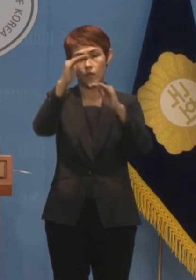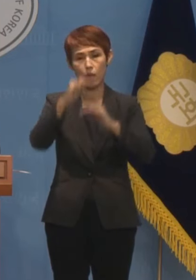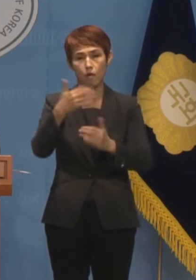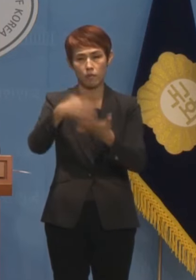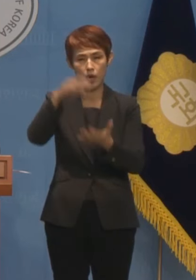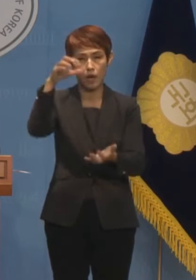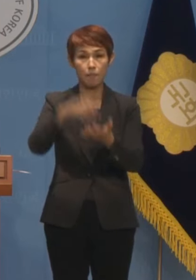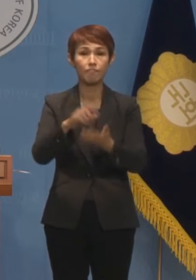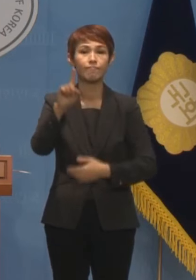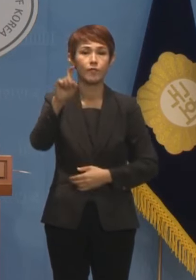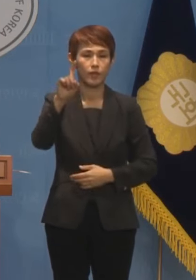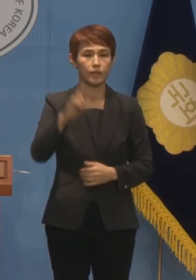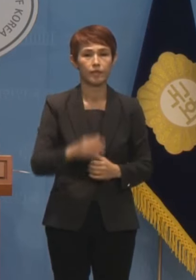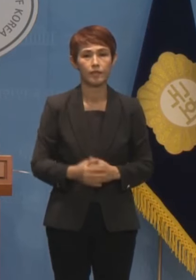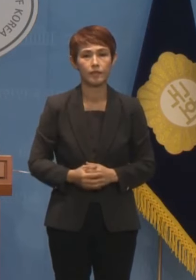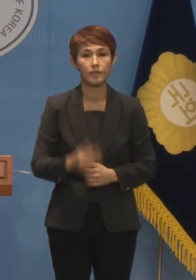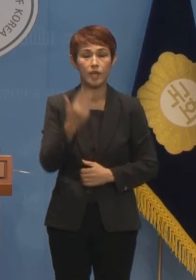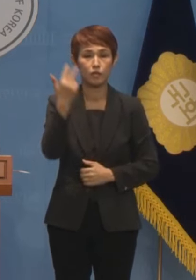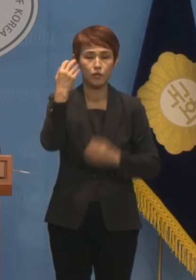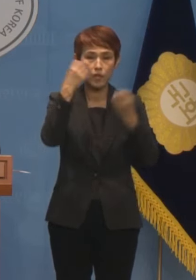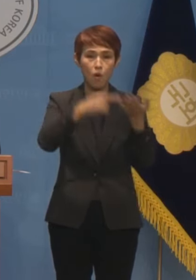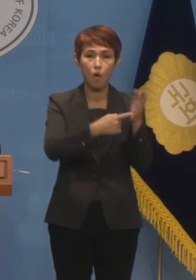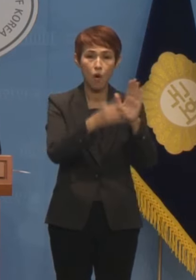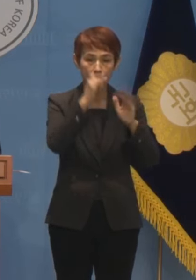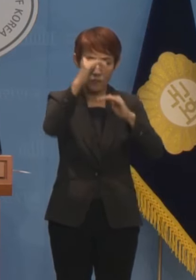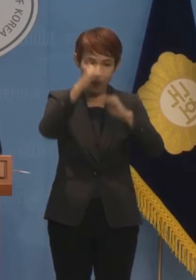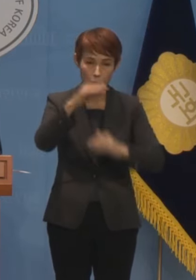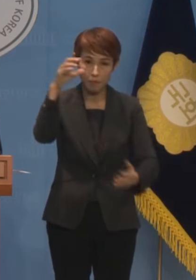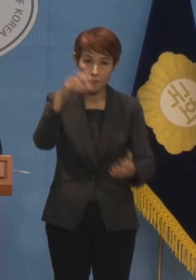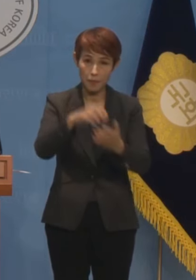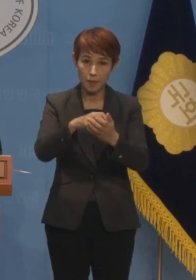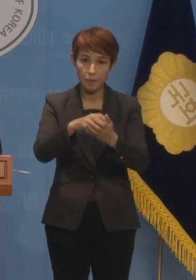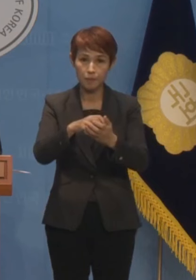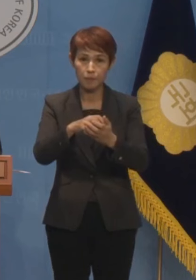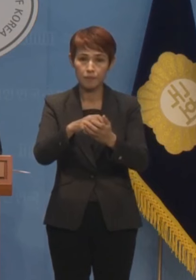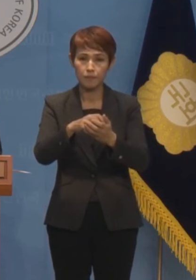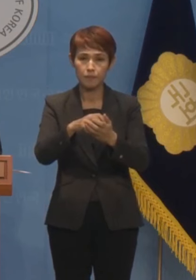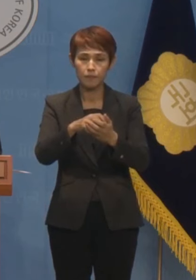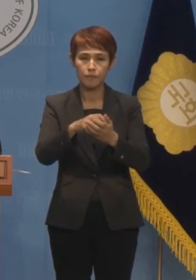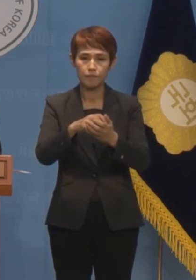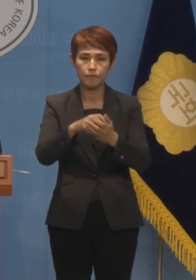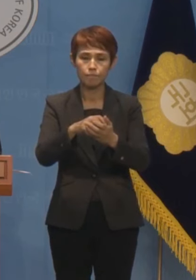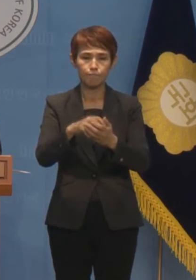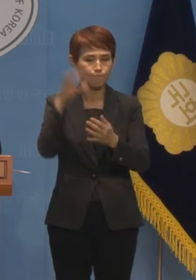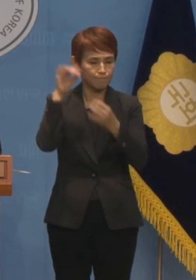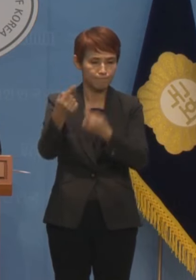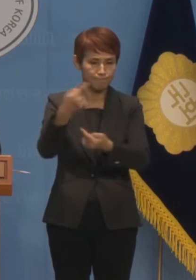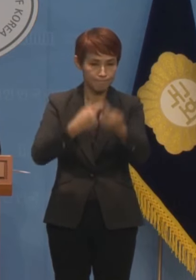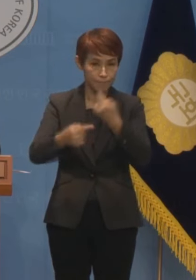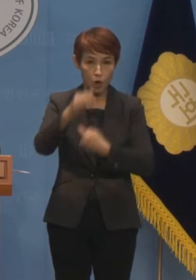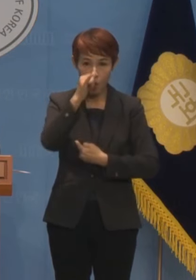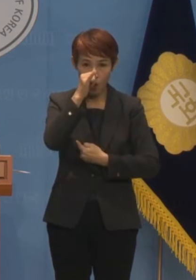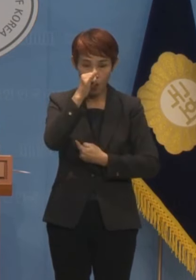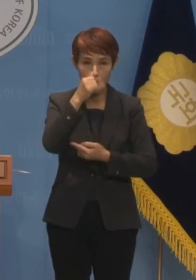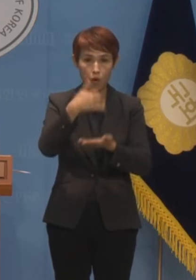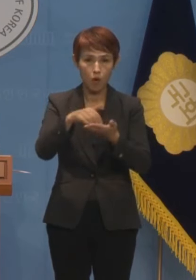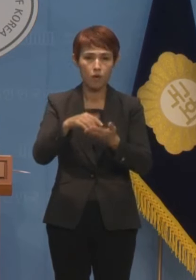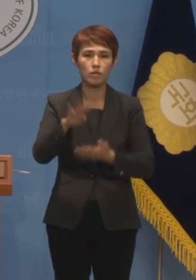11건으로 지난주 새로 공개된 청원을 포함해서 현재 동의 진행 중인 청원은 총